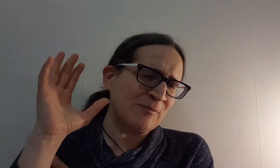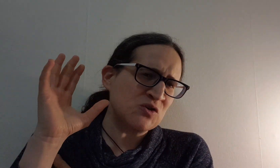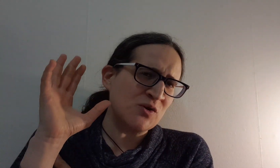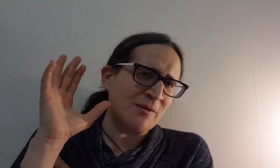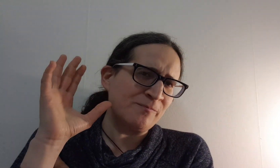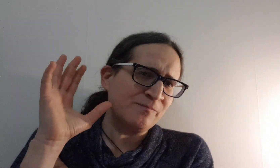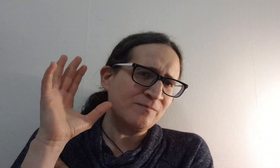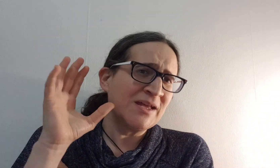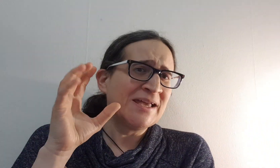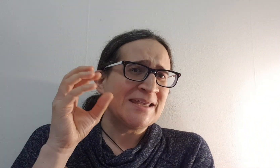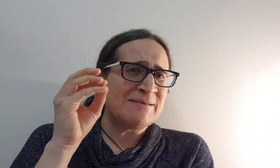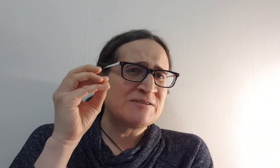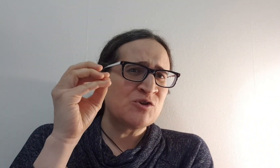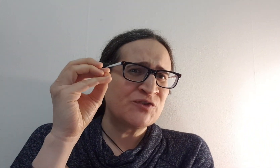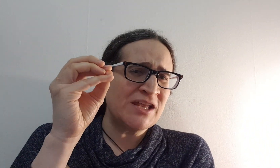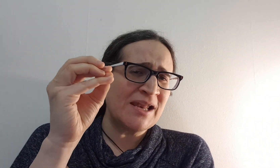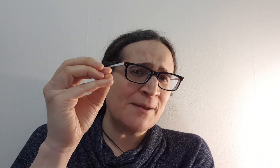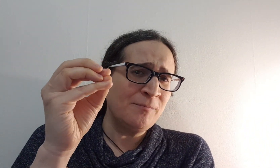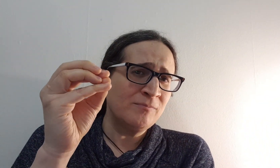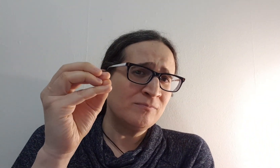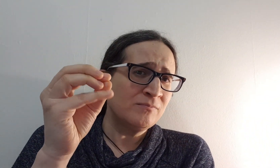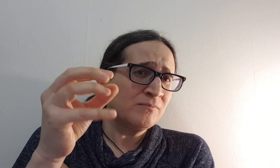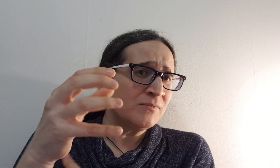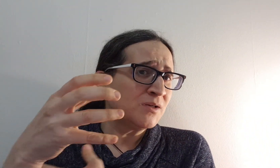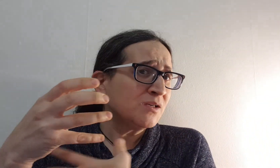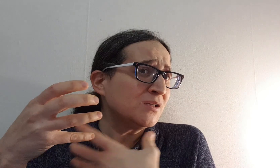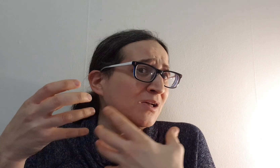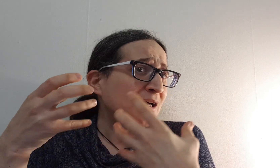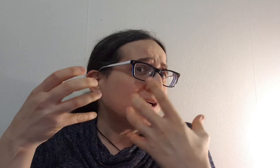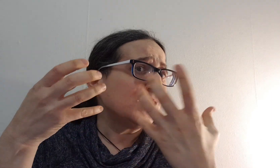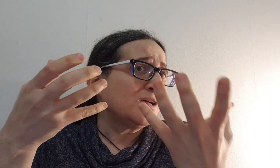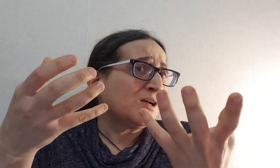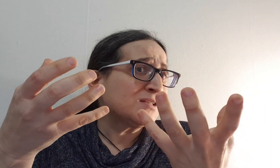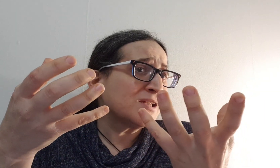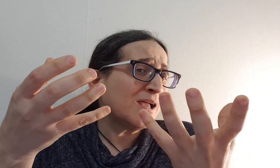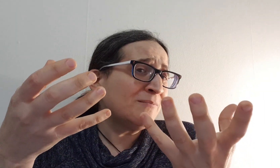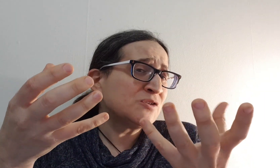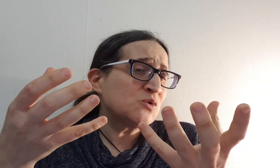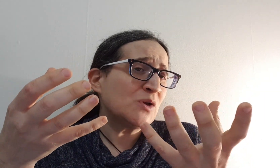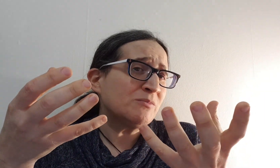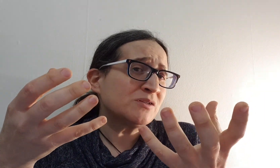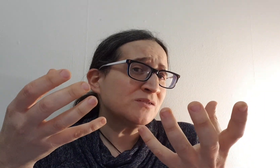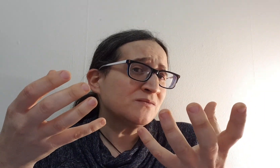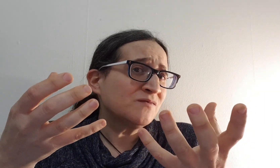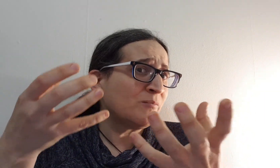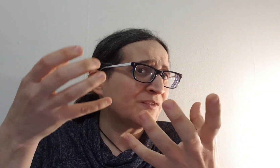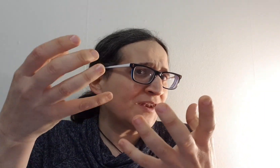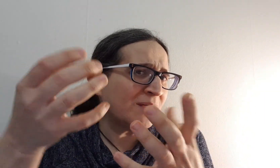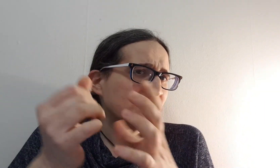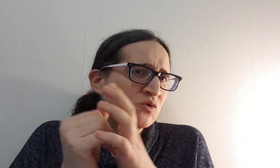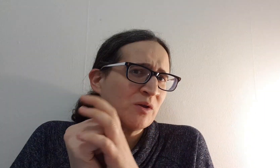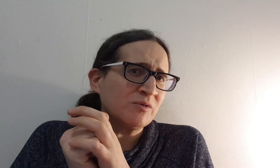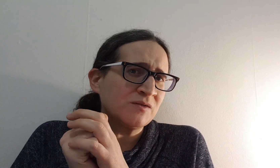מסוים אם זה נותן להם הצלחה מסוימת ומתנה מסוימת